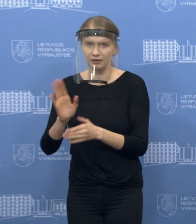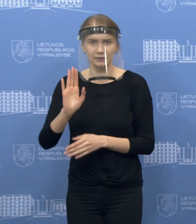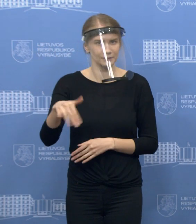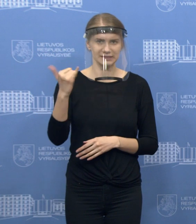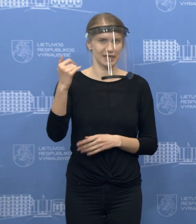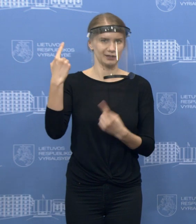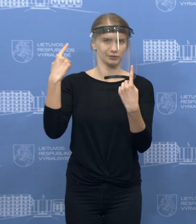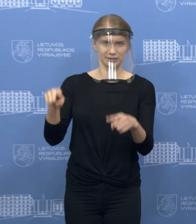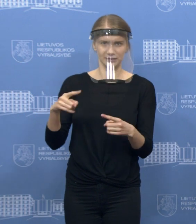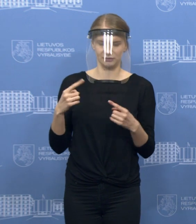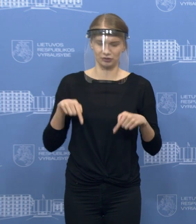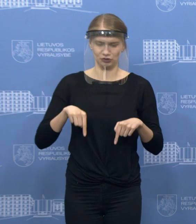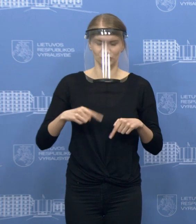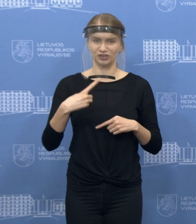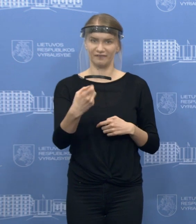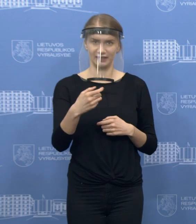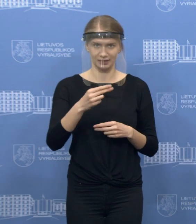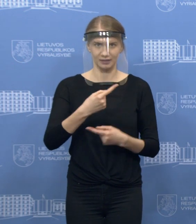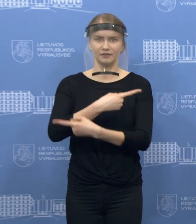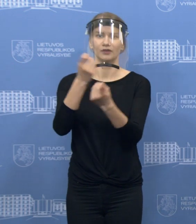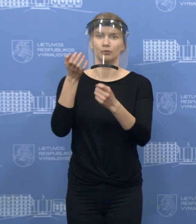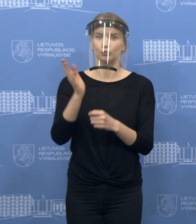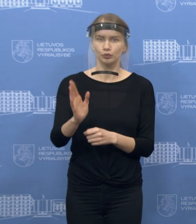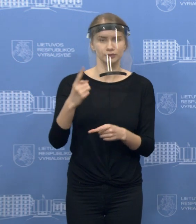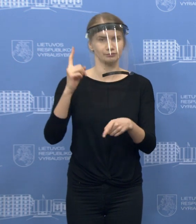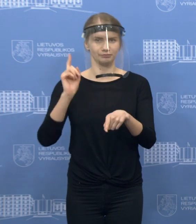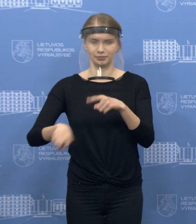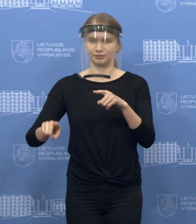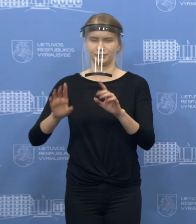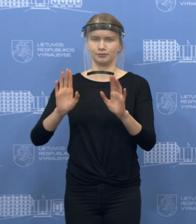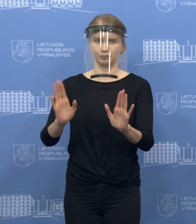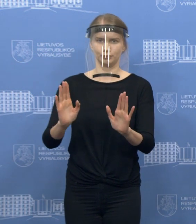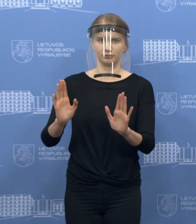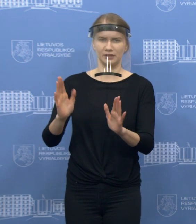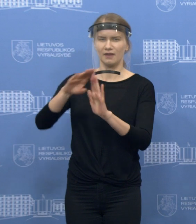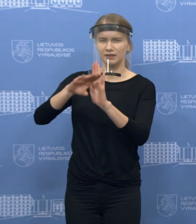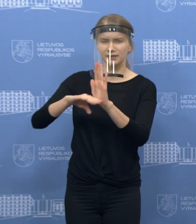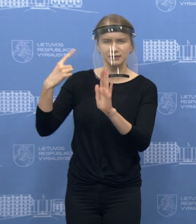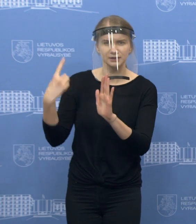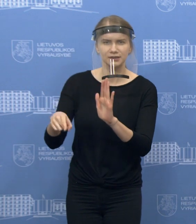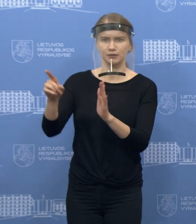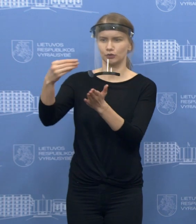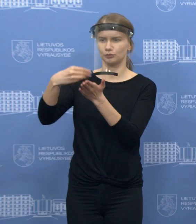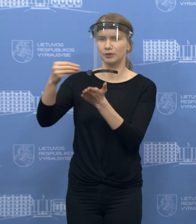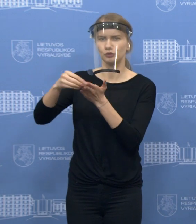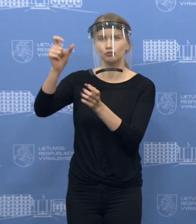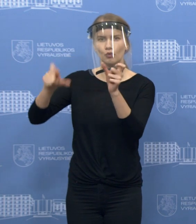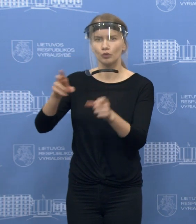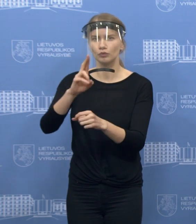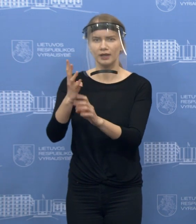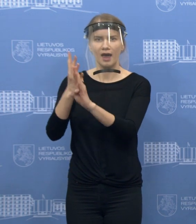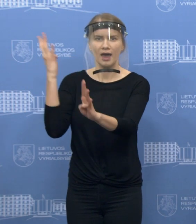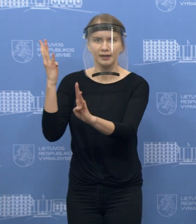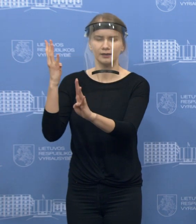sąlygas ar šią savaitę paskelbsime, aš jau šiek tiek minėjau, atskiri patekimai į prekybos vietas, pirkėjų skaičinius ribojimas,